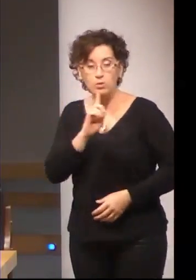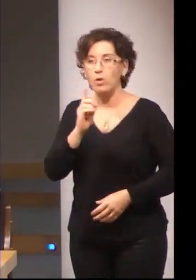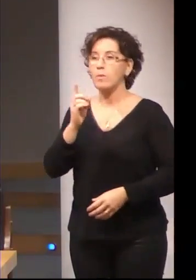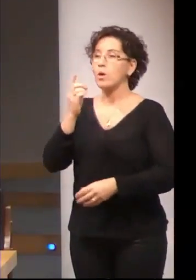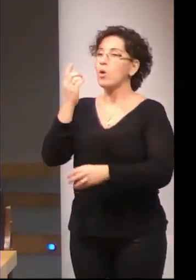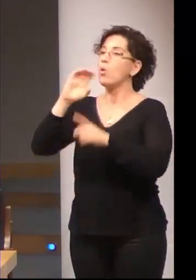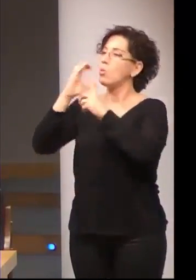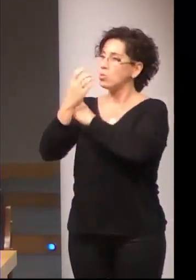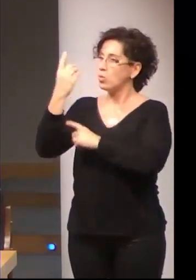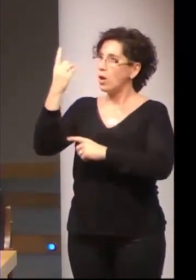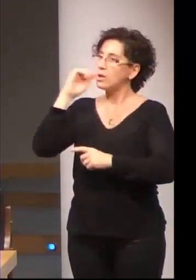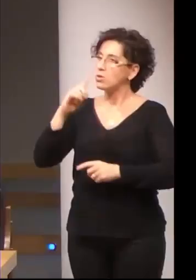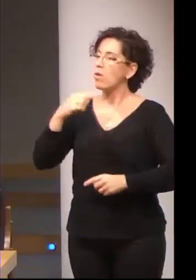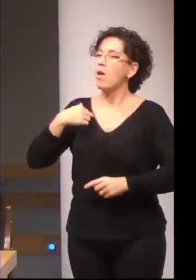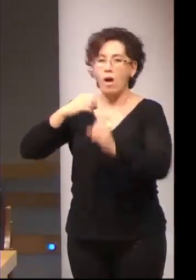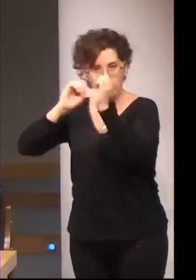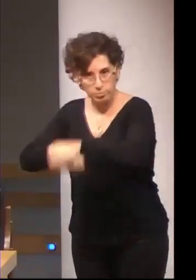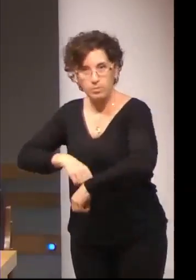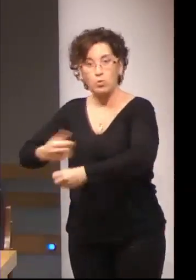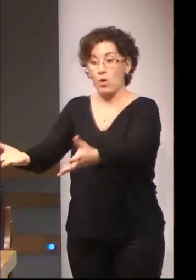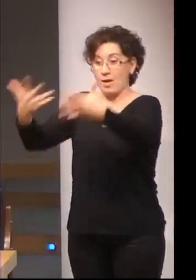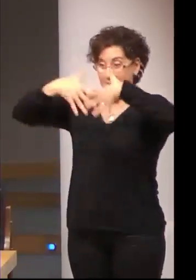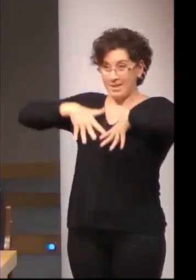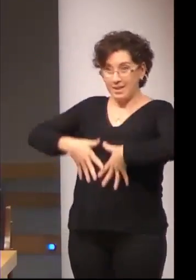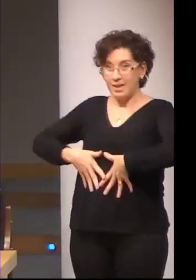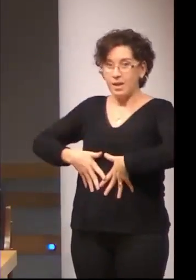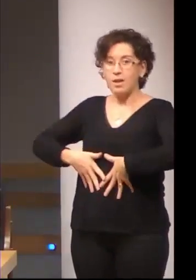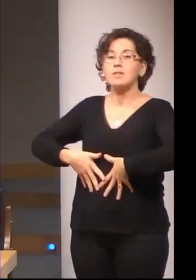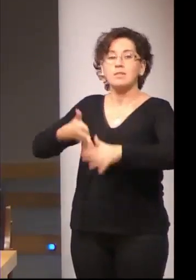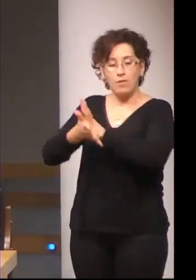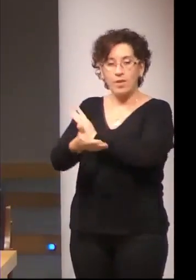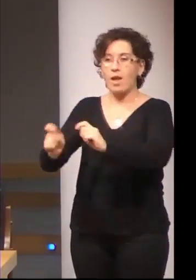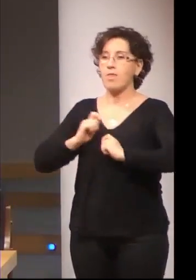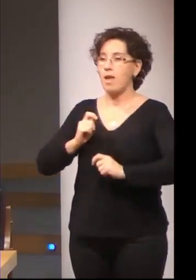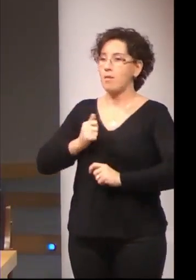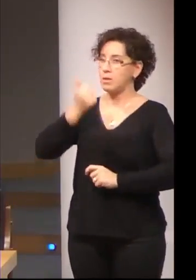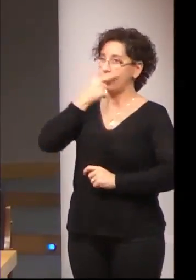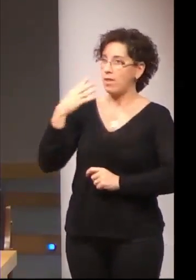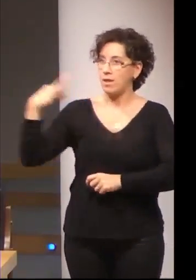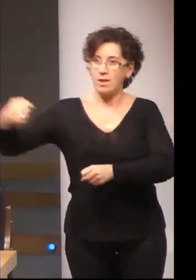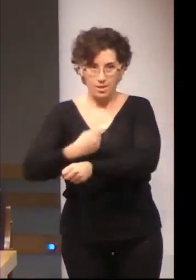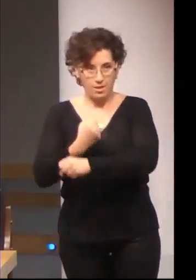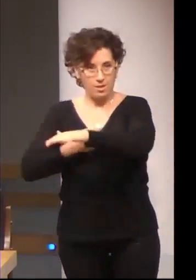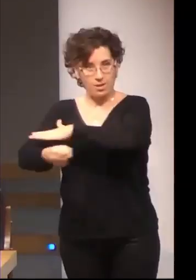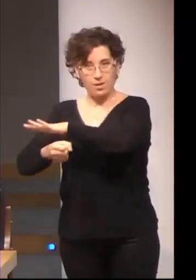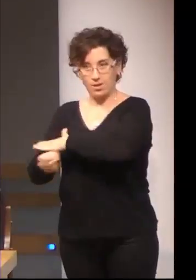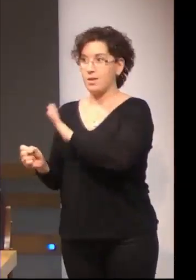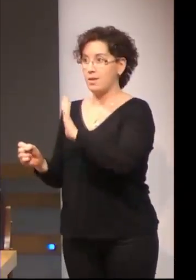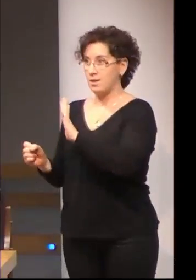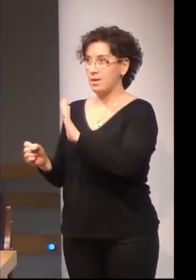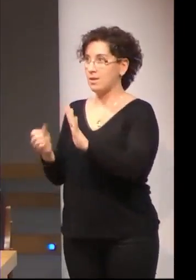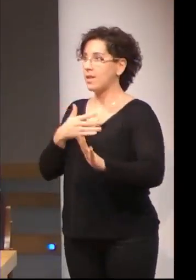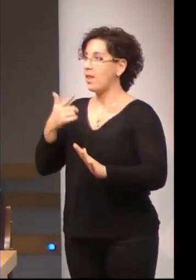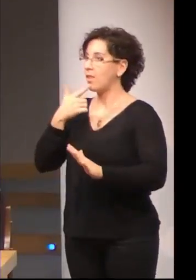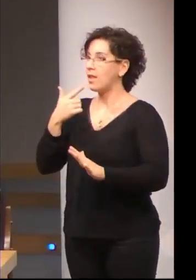sorda, asumirlo como persona, me posibilita un mayor empleo y una mayor lucha y, por